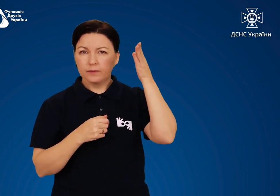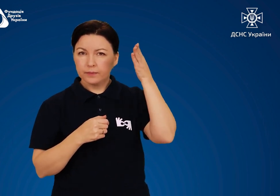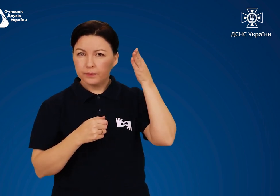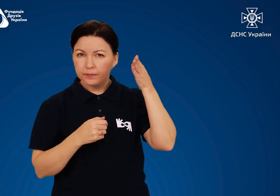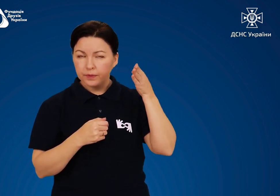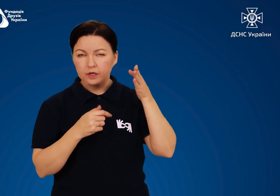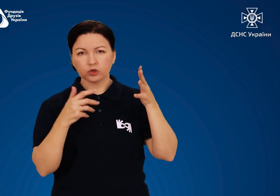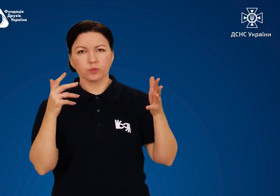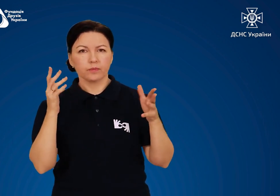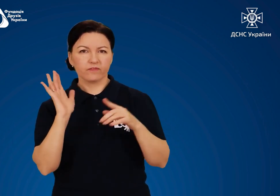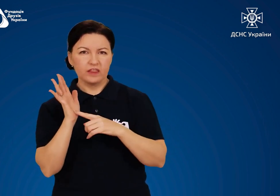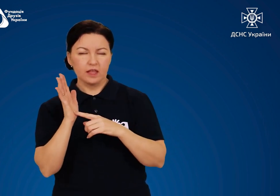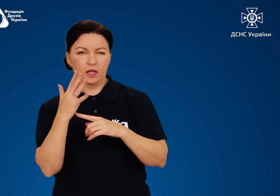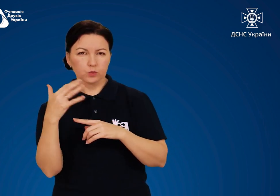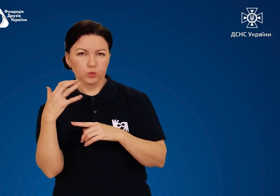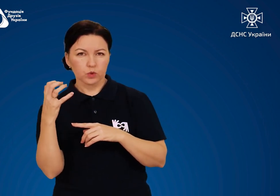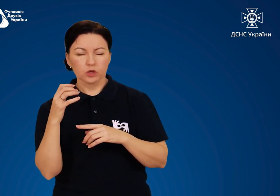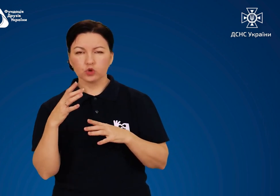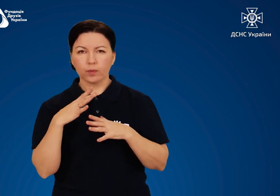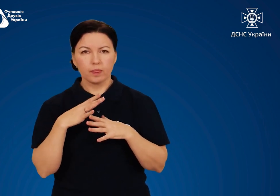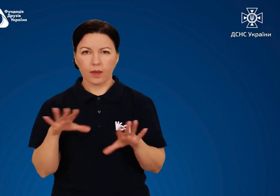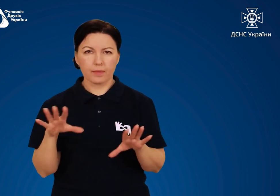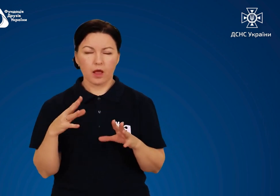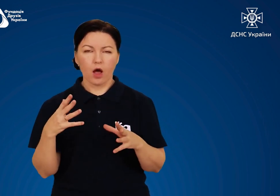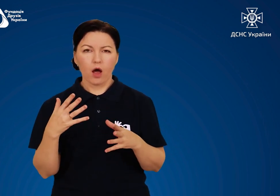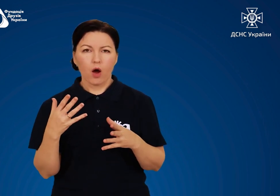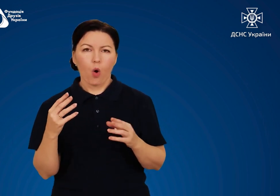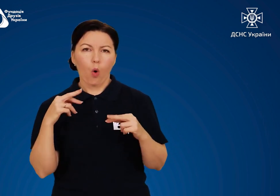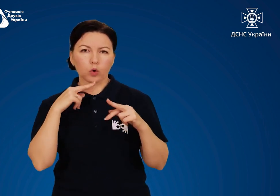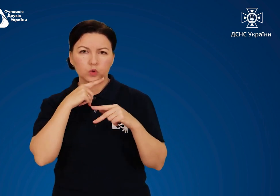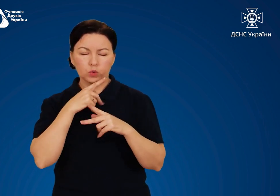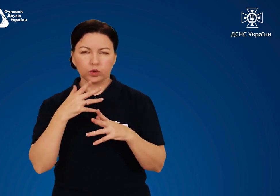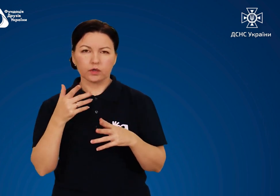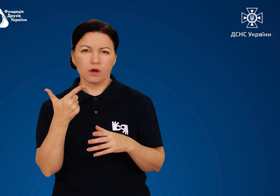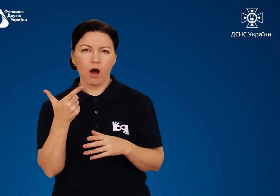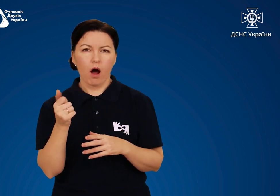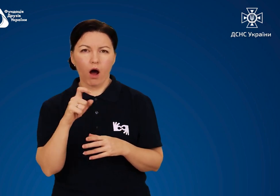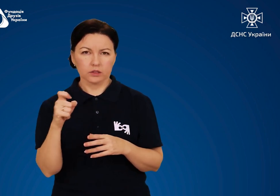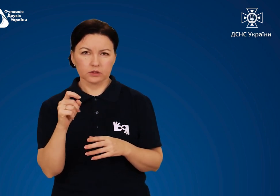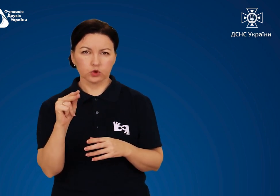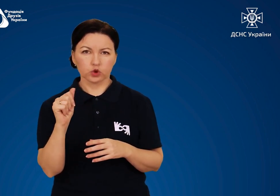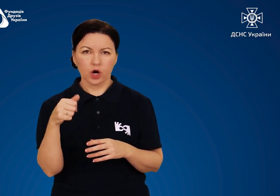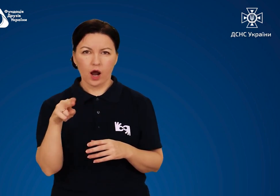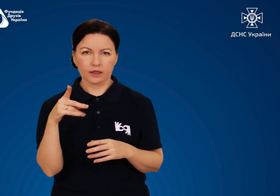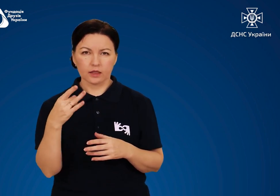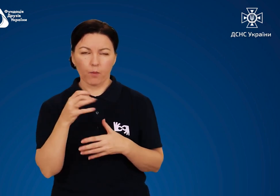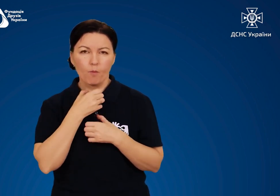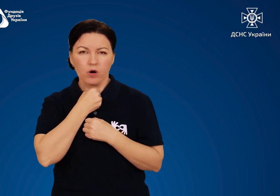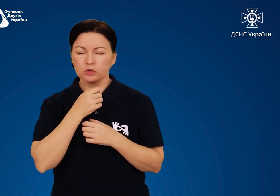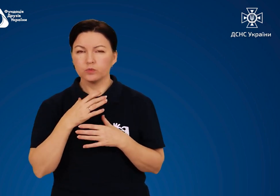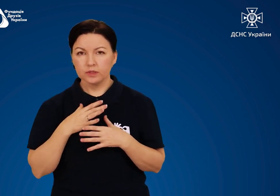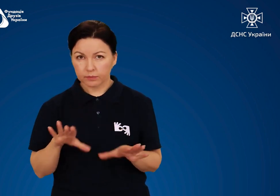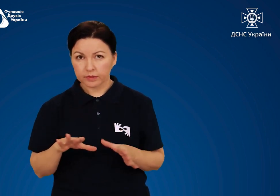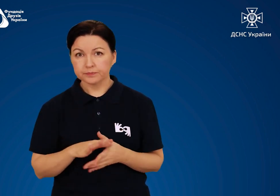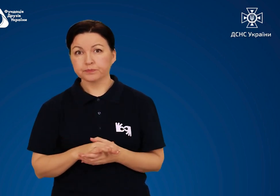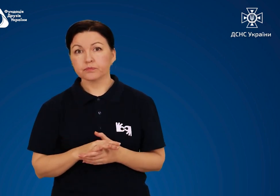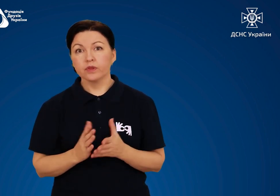скло для забезпечення вентиляції і запобігання отруєнню чадним газом. Якщо ви